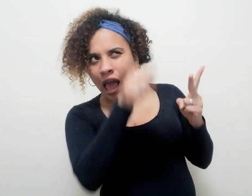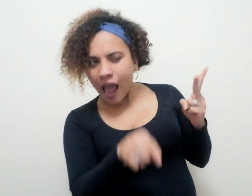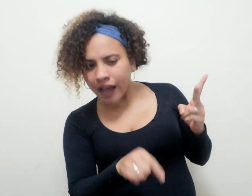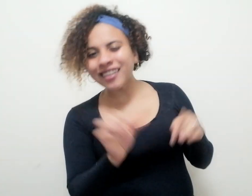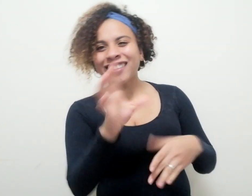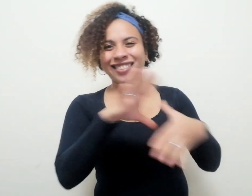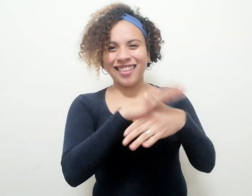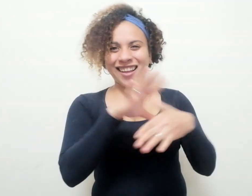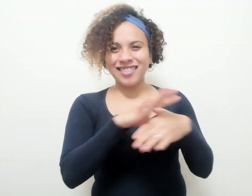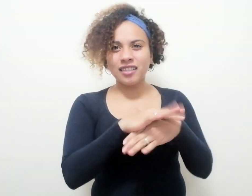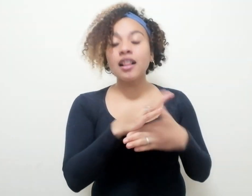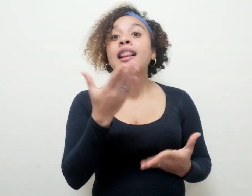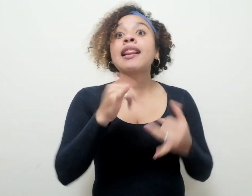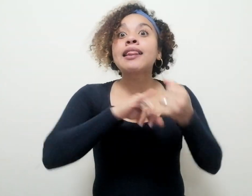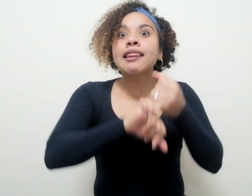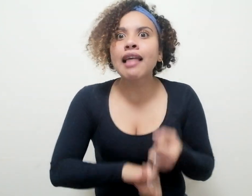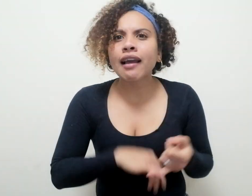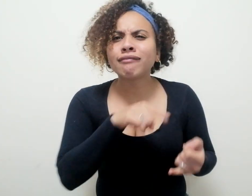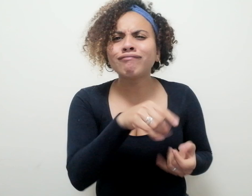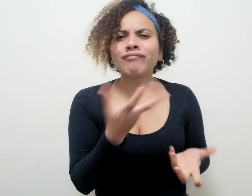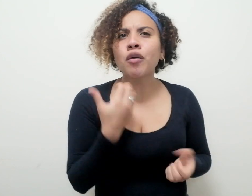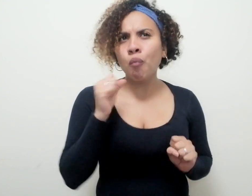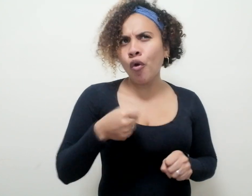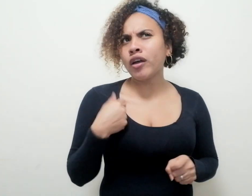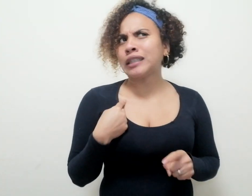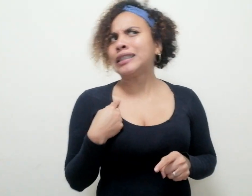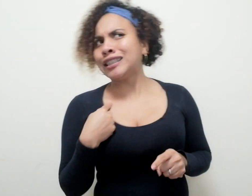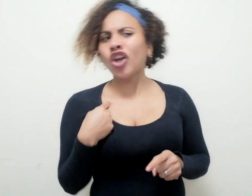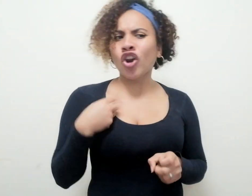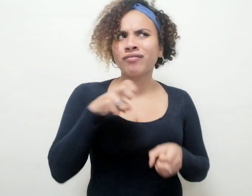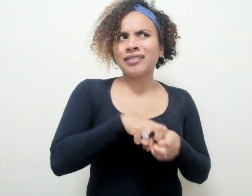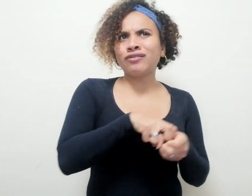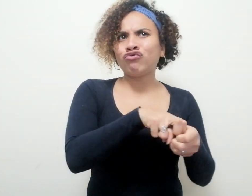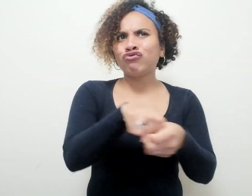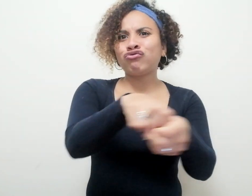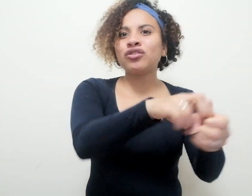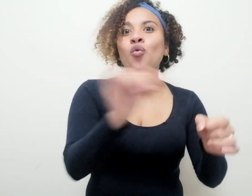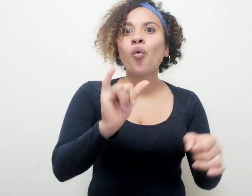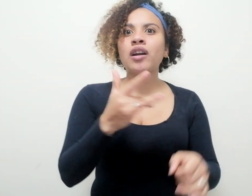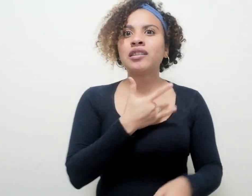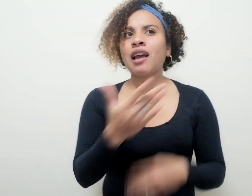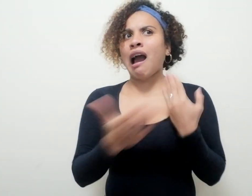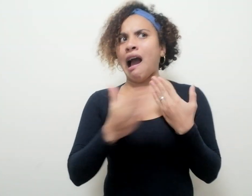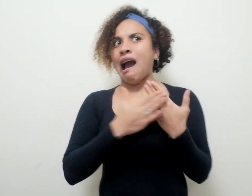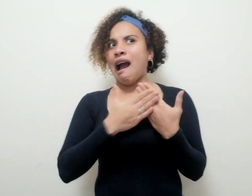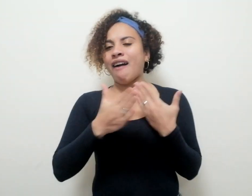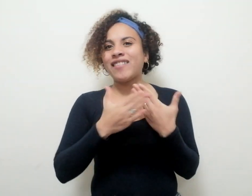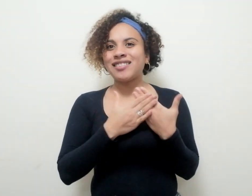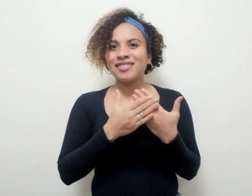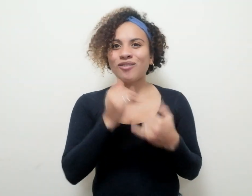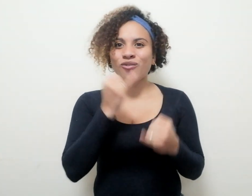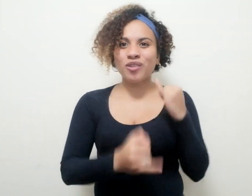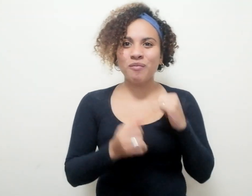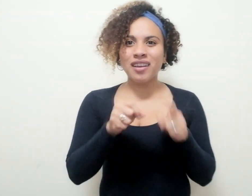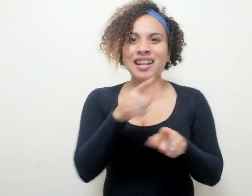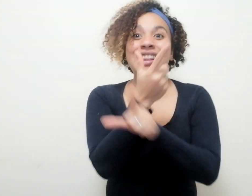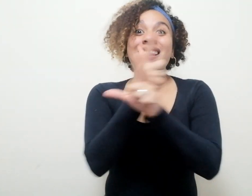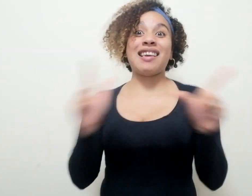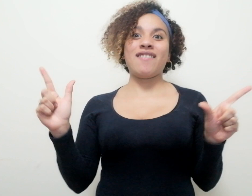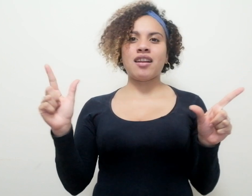y depender de ella para moverte en la ciudad, C. Repone sobre alerta ante este último efecto liberador que tiene